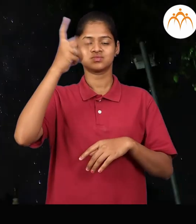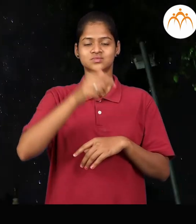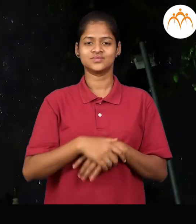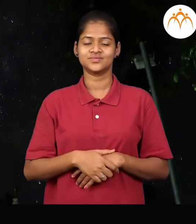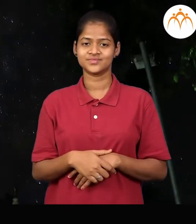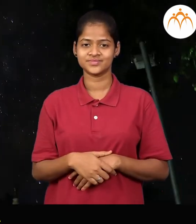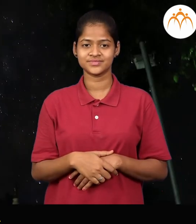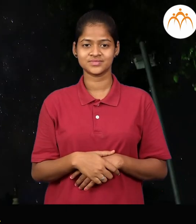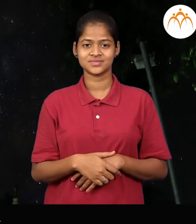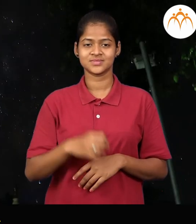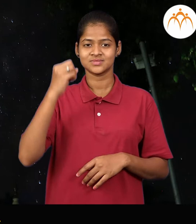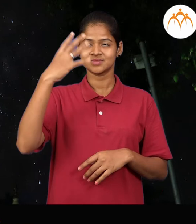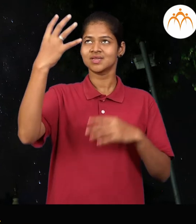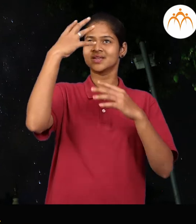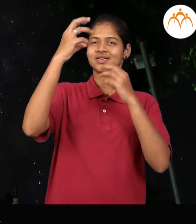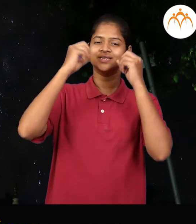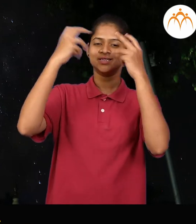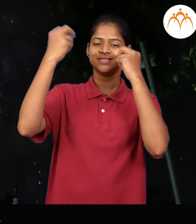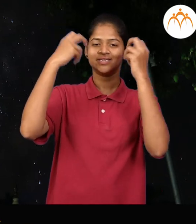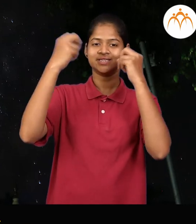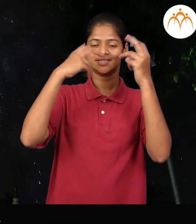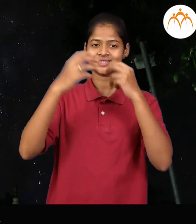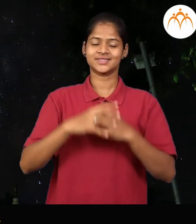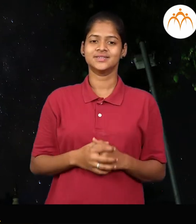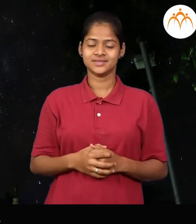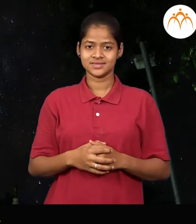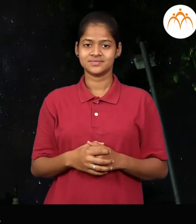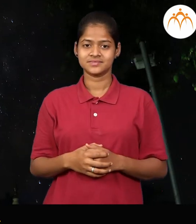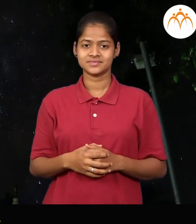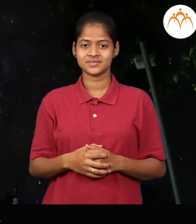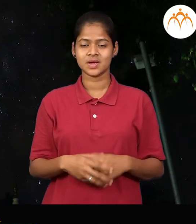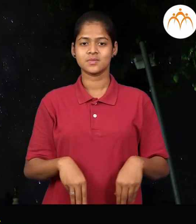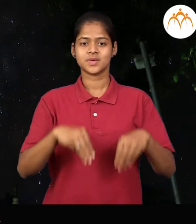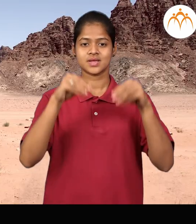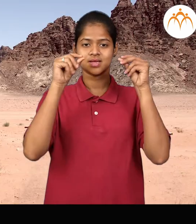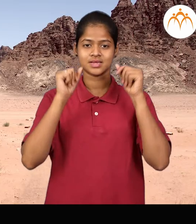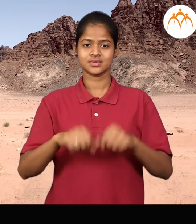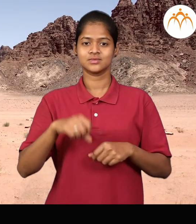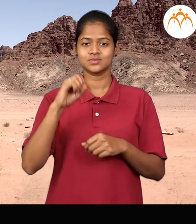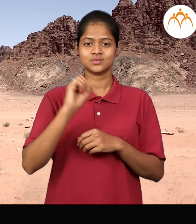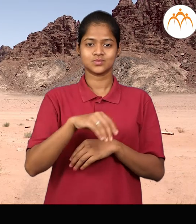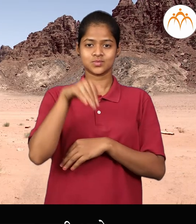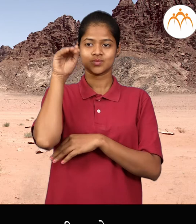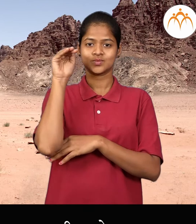चांदन्या, रात्रीचा वेडी, आकाशात चांदन्या लुकलुकतात, वालवंट, उंट,